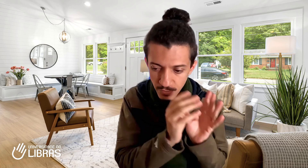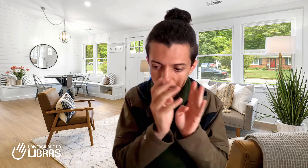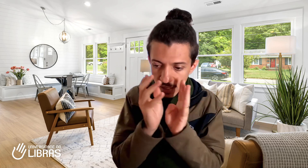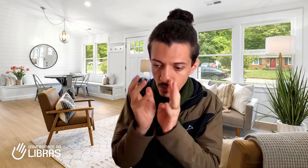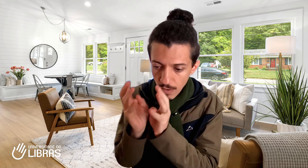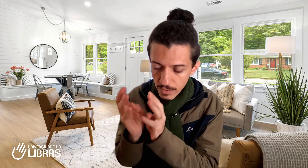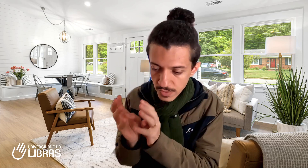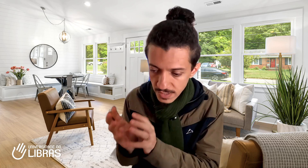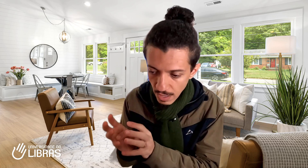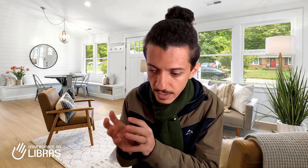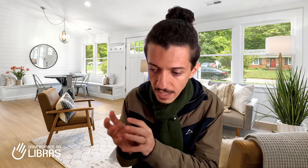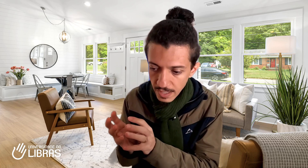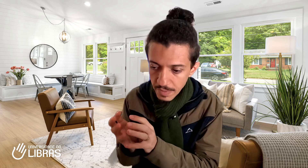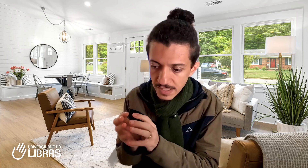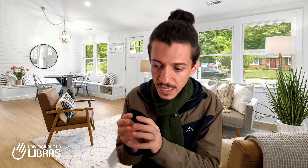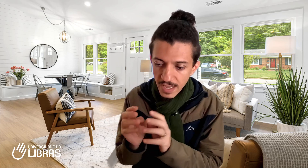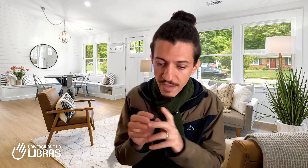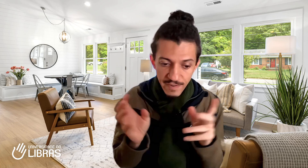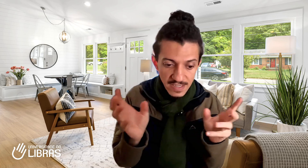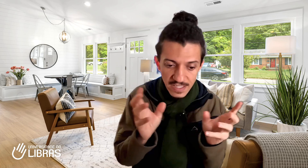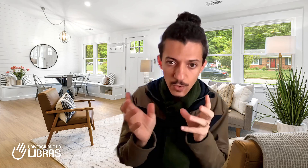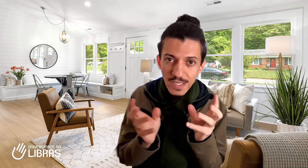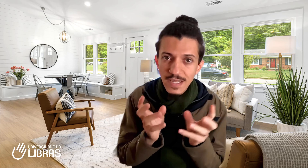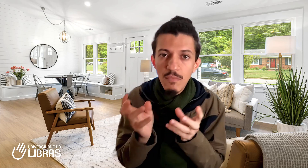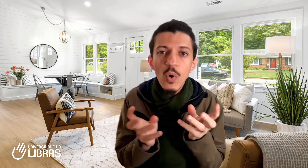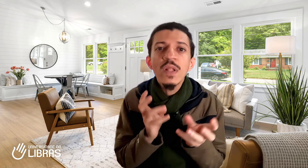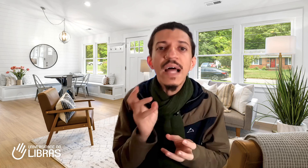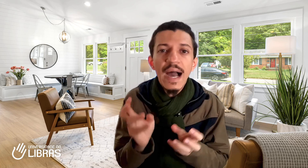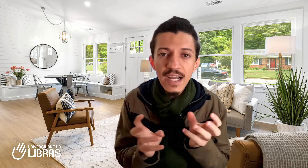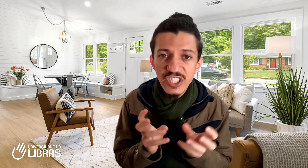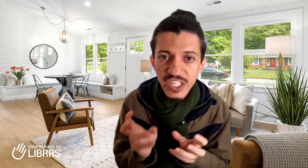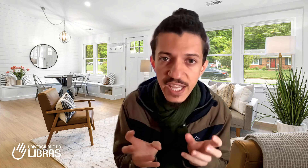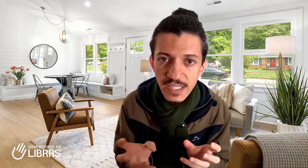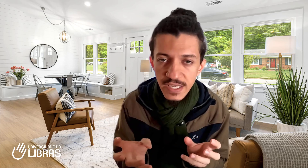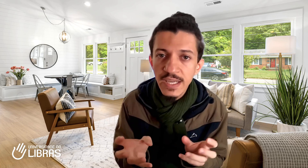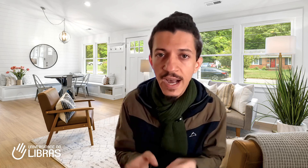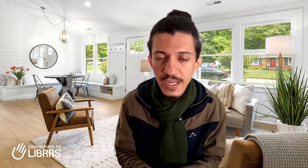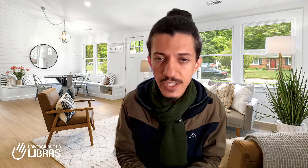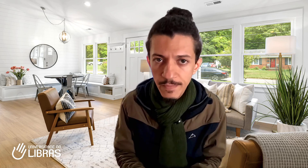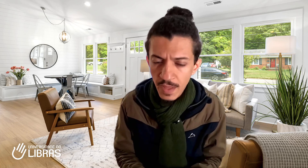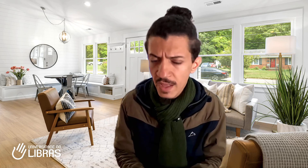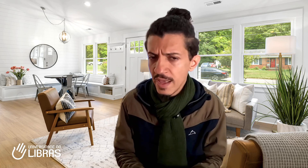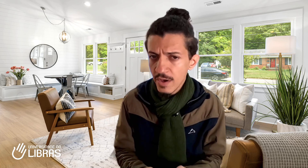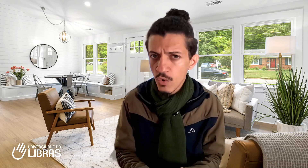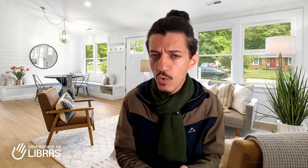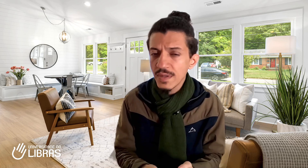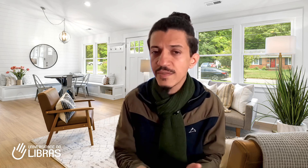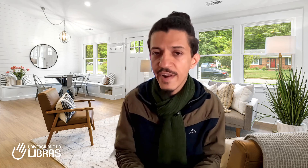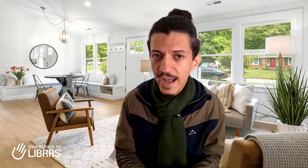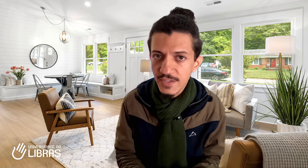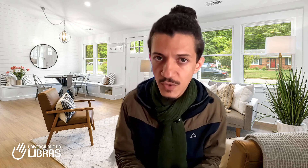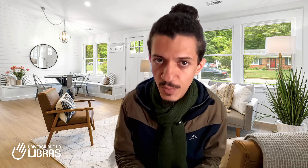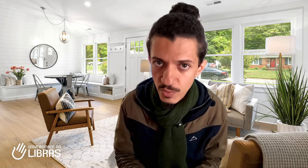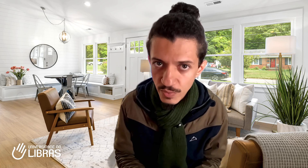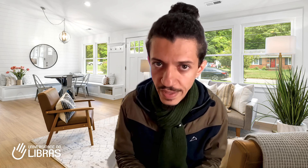buscando qual que o sinal da Libras, e fazendo essa montagem, esse encaixe. Tem algumas frases do português,